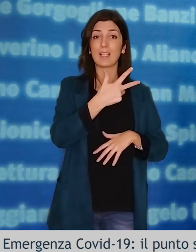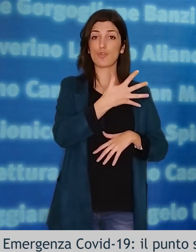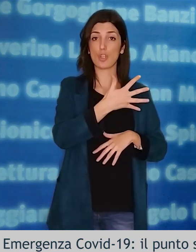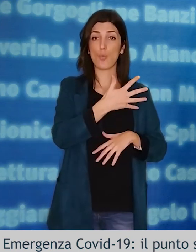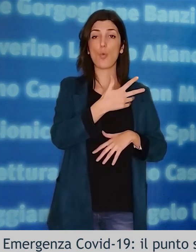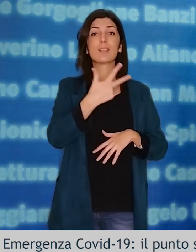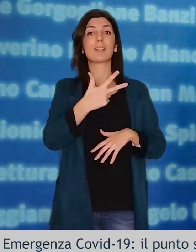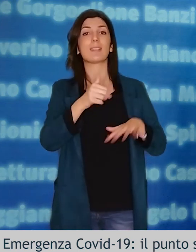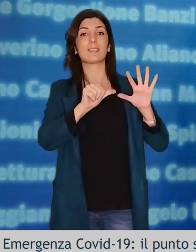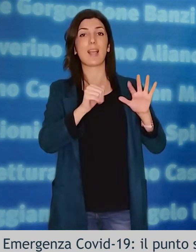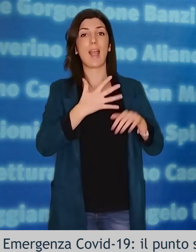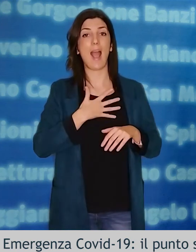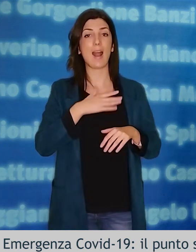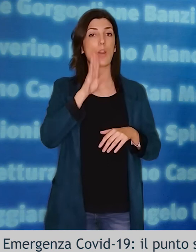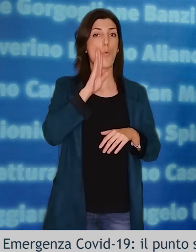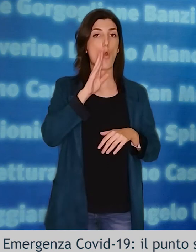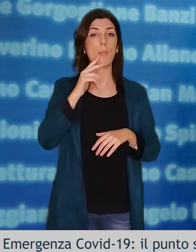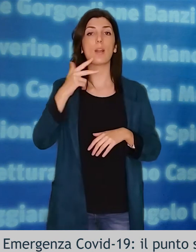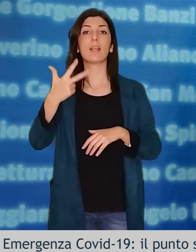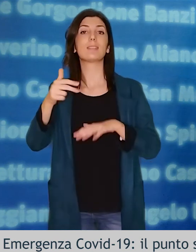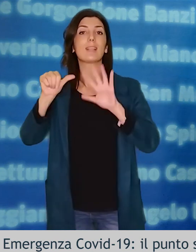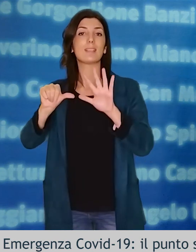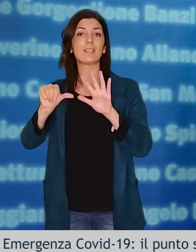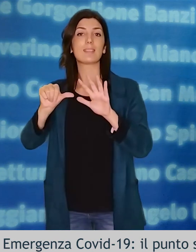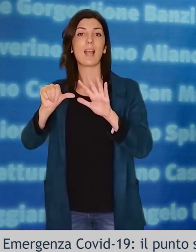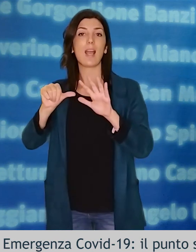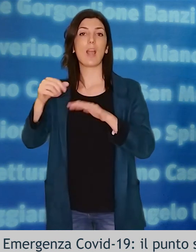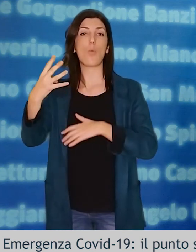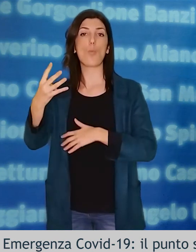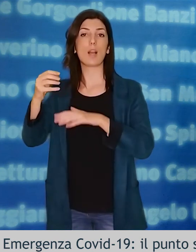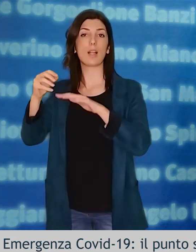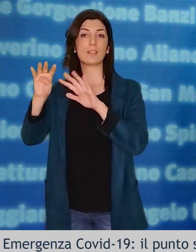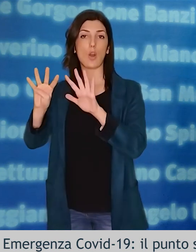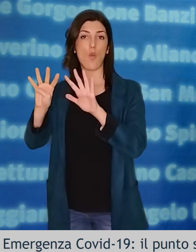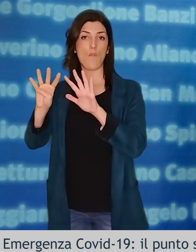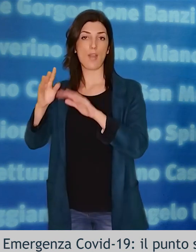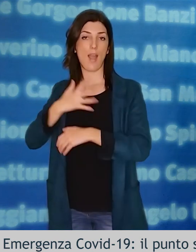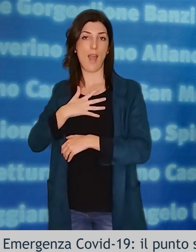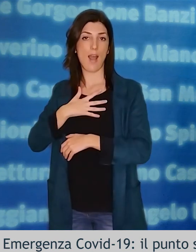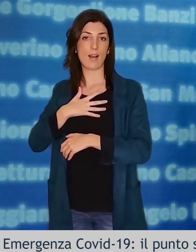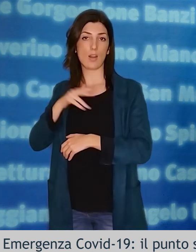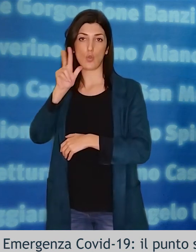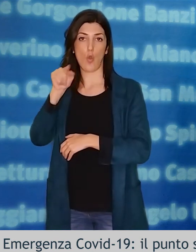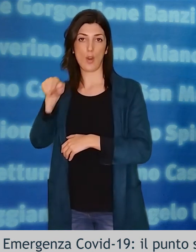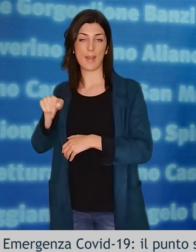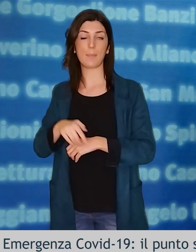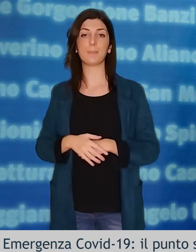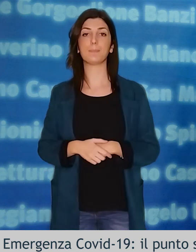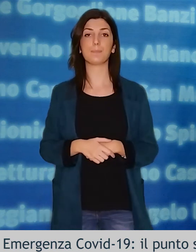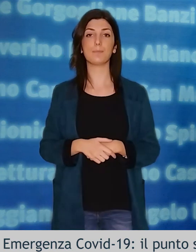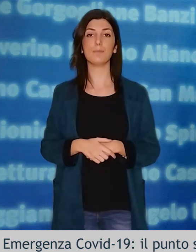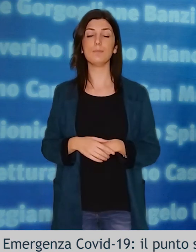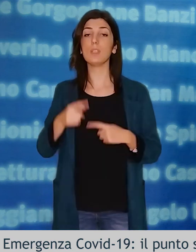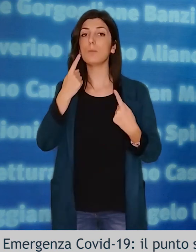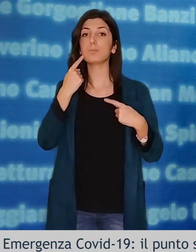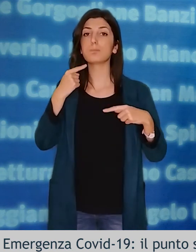soggetti di sesso maschile ai 36 ai 49 anni per i soggetti di sesso femminile. Questo può